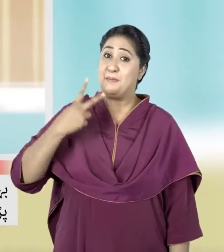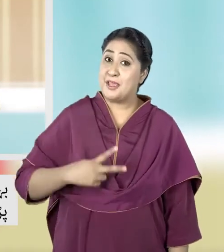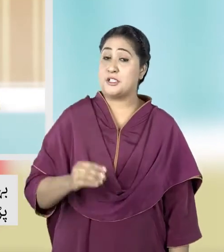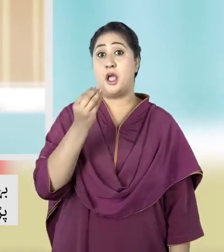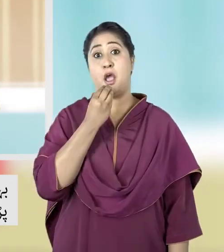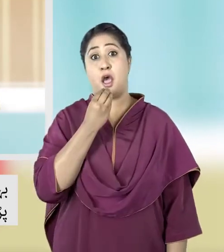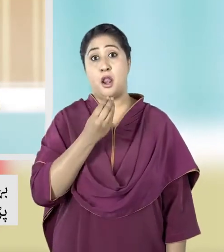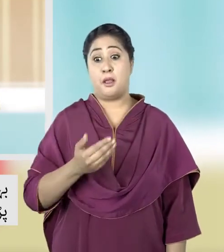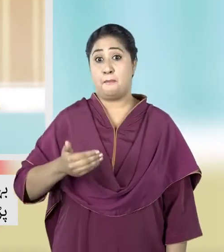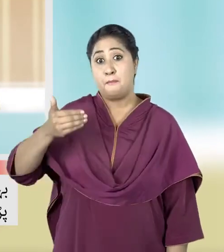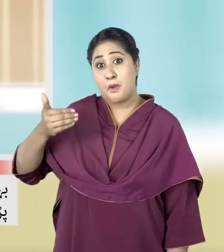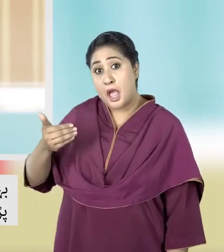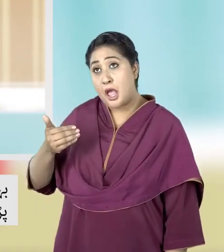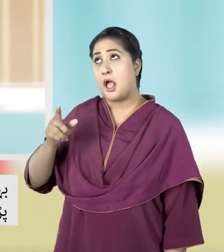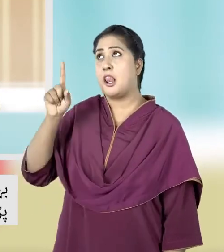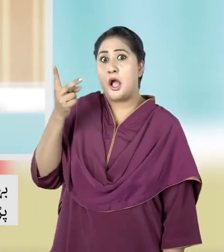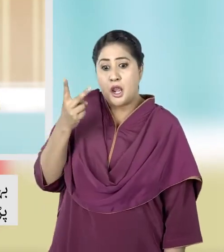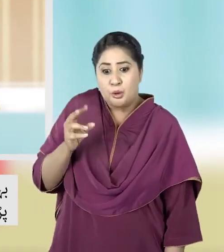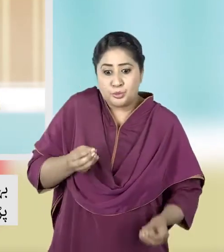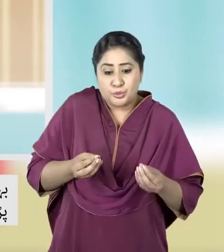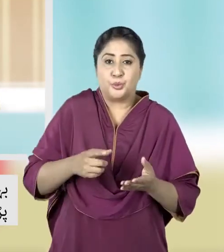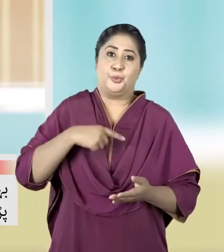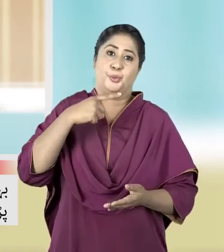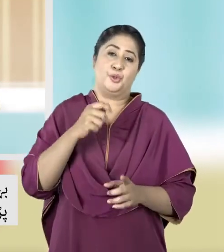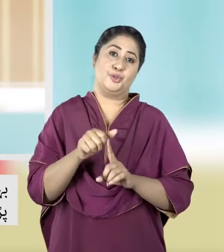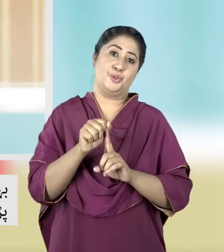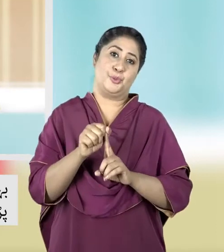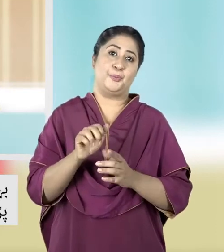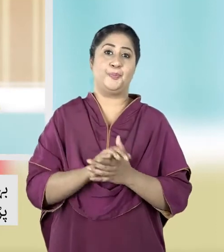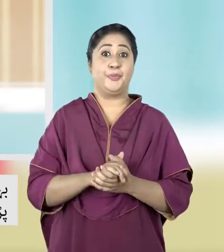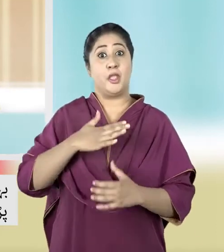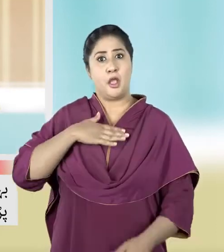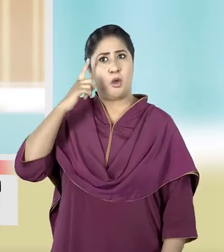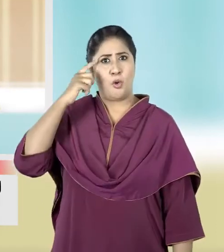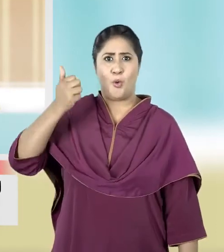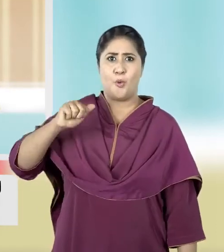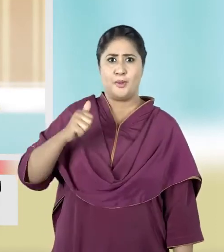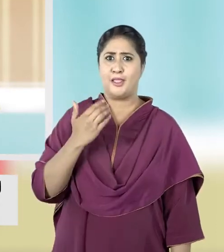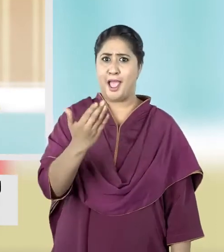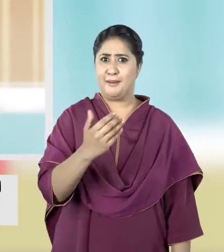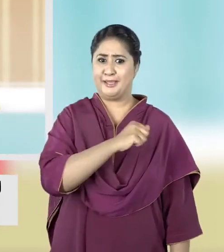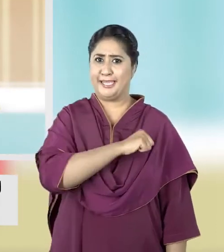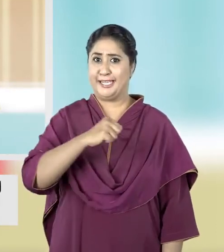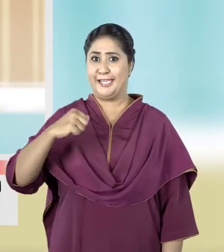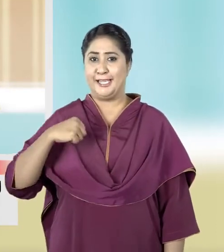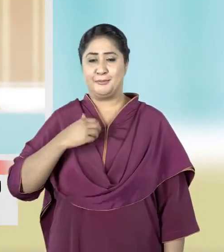हमेशा खाने से पहले बिस्मिल्ला पढ़ना चाहिए उमीद है कि आप भी ईद पर